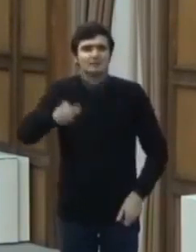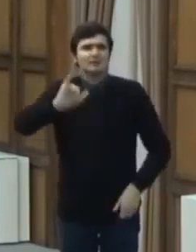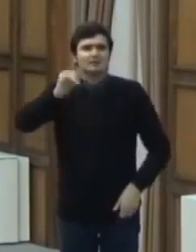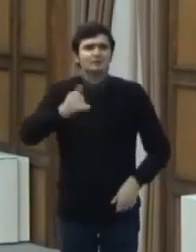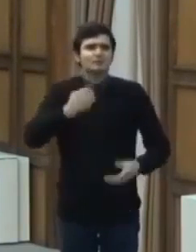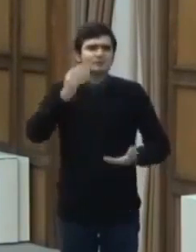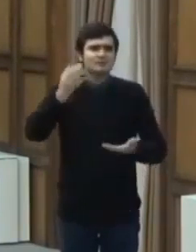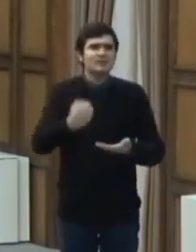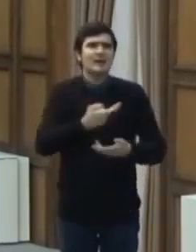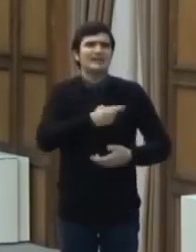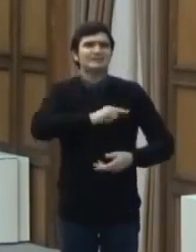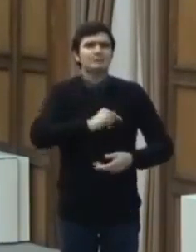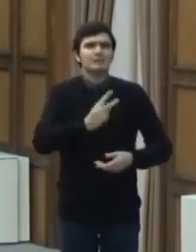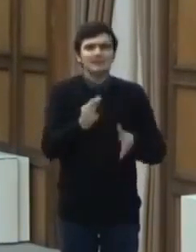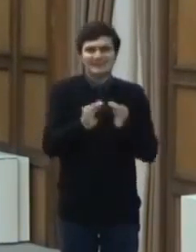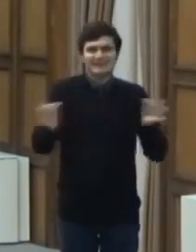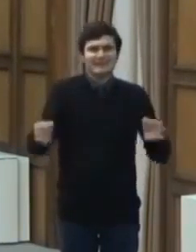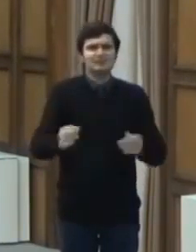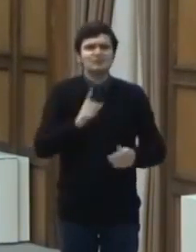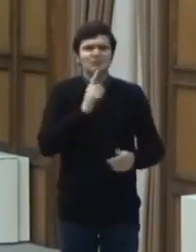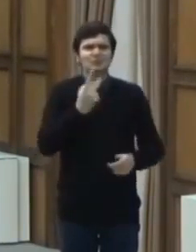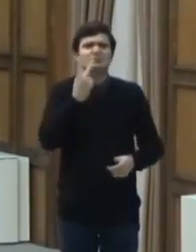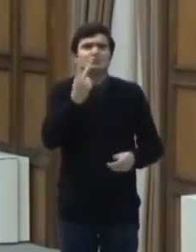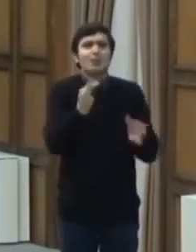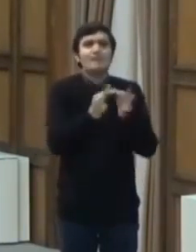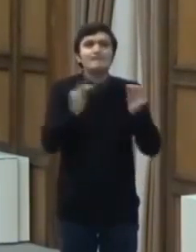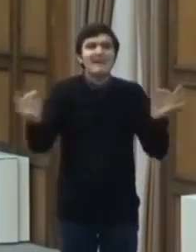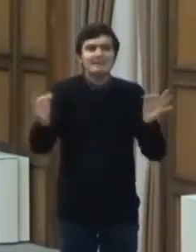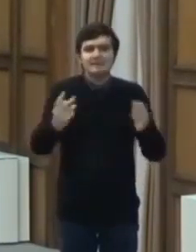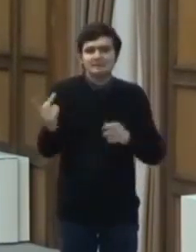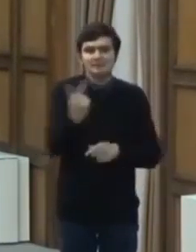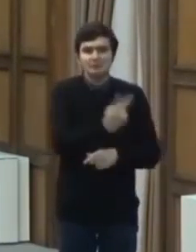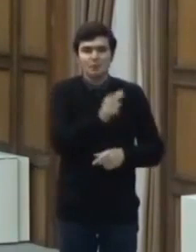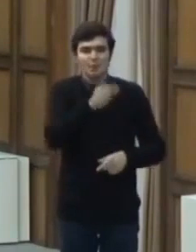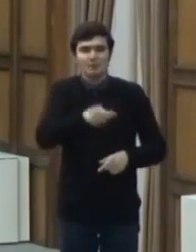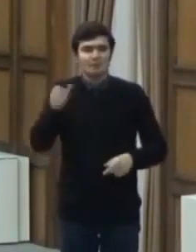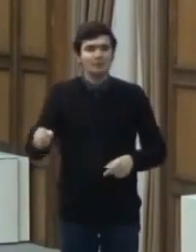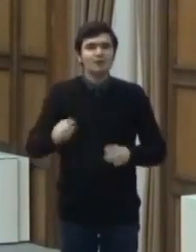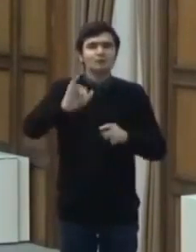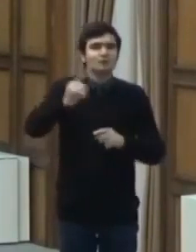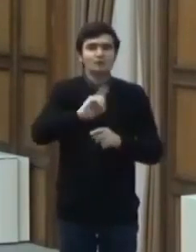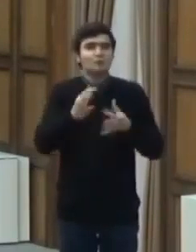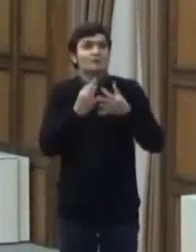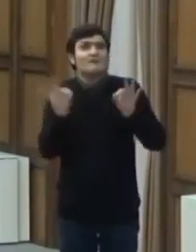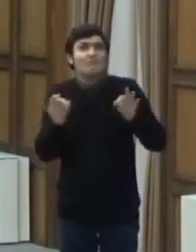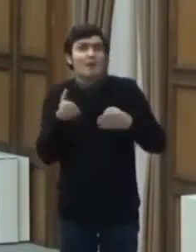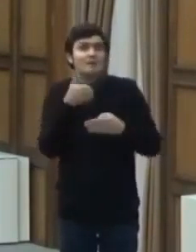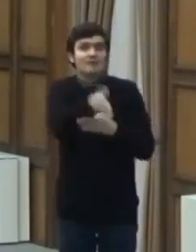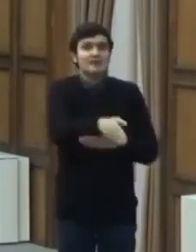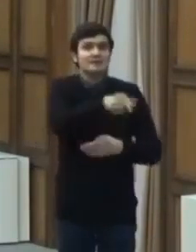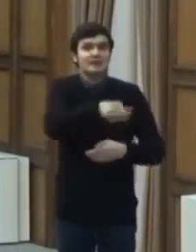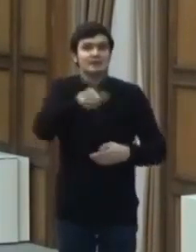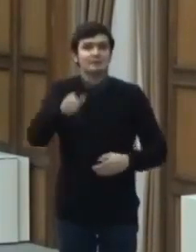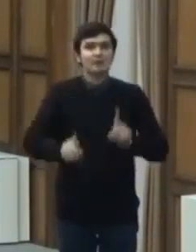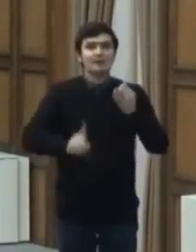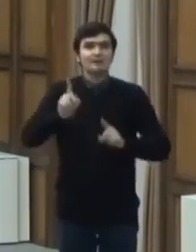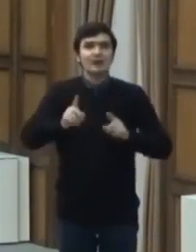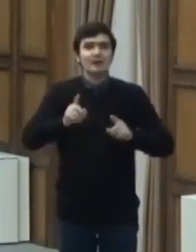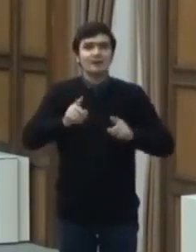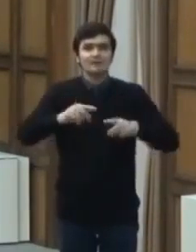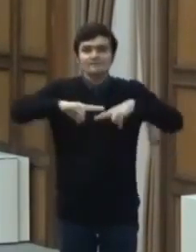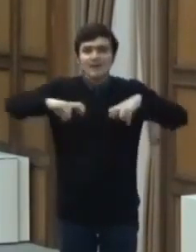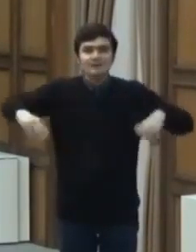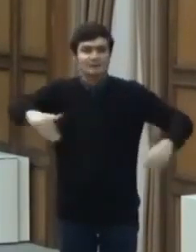două persoane apropiate, să nu permită accesul persoanelor a căror temperatura corporală